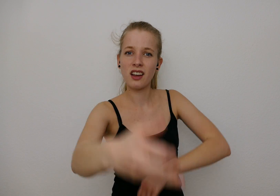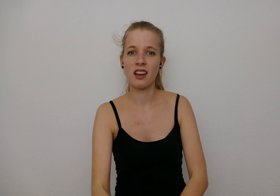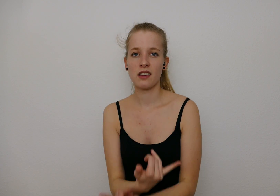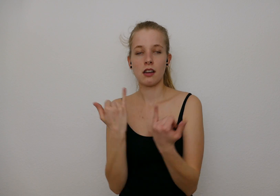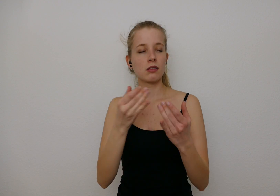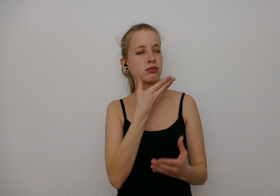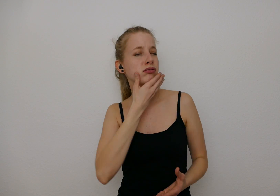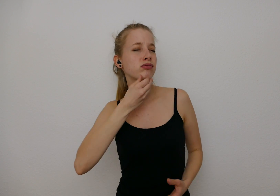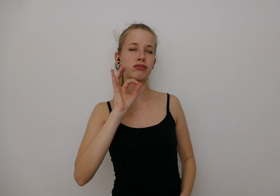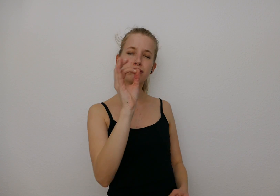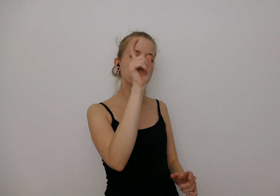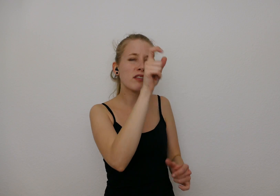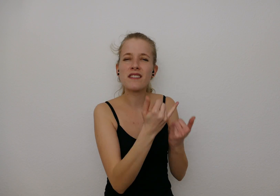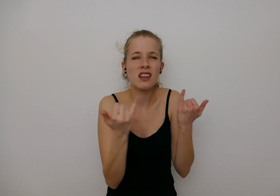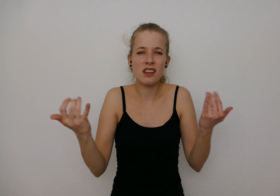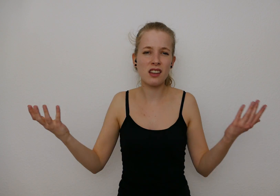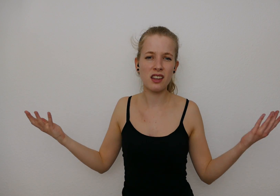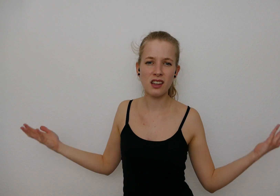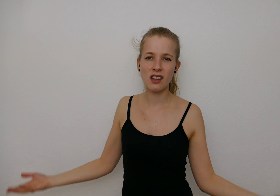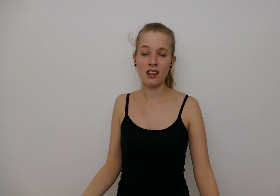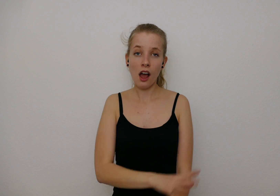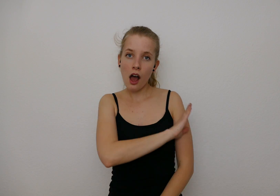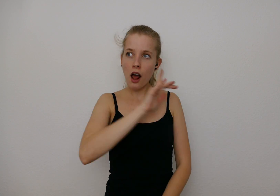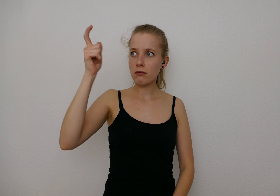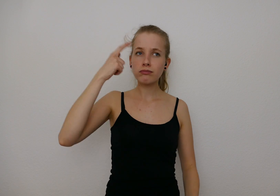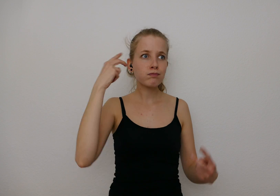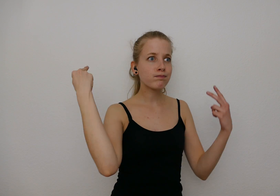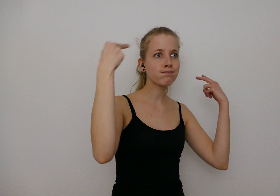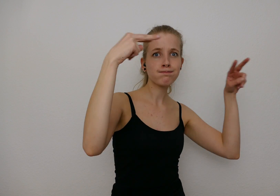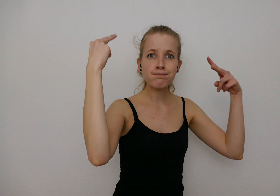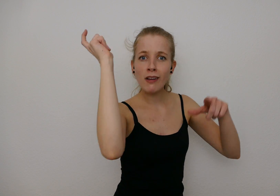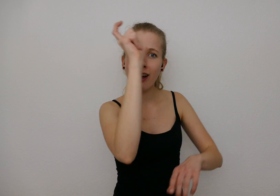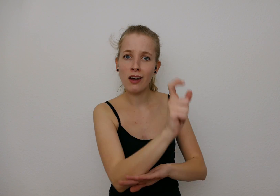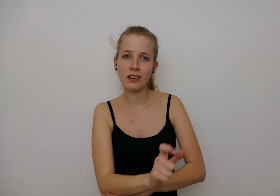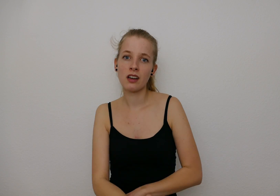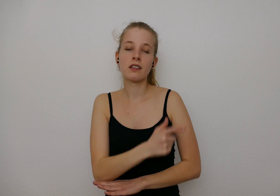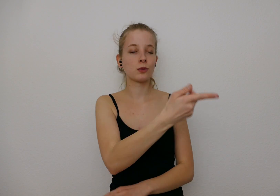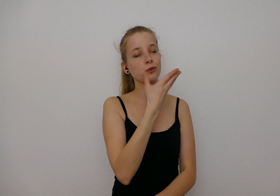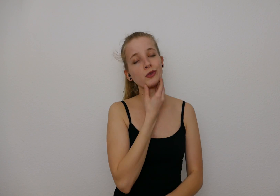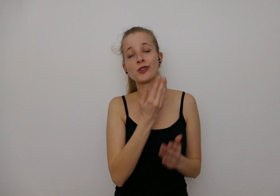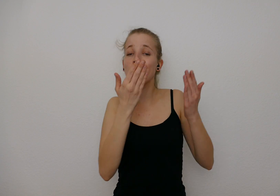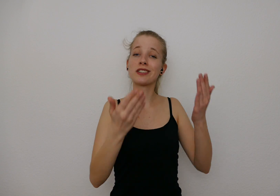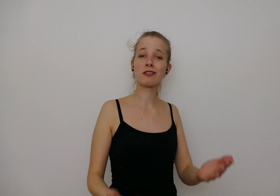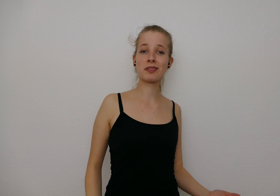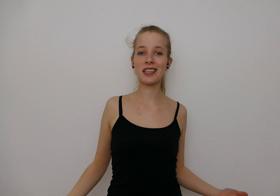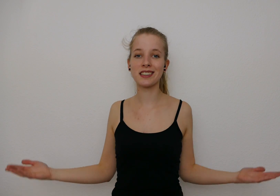wie kann man nur so gut aussehen Alle Augen gehen auf dich, weil du hier die Schönste bist